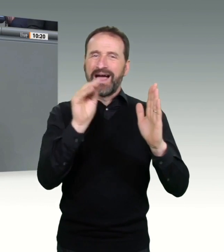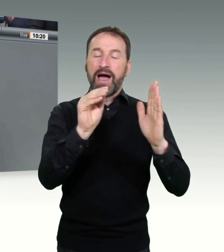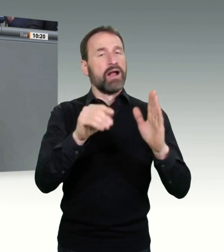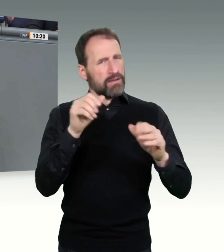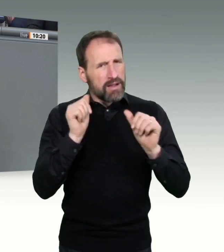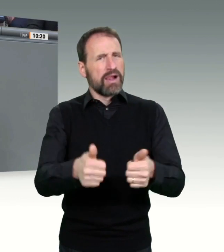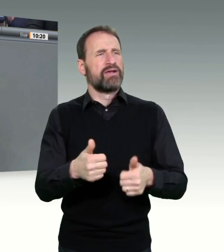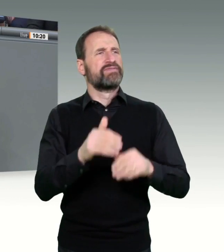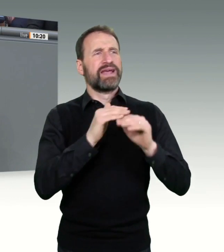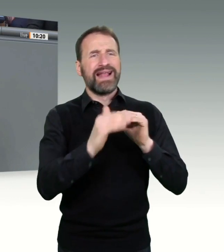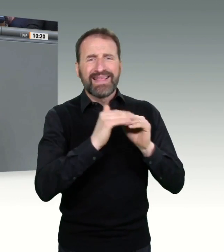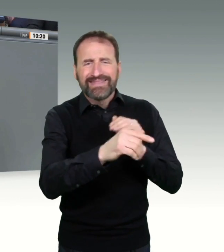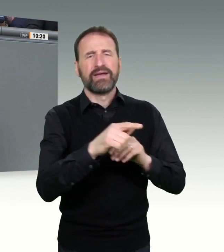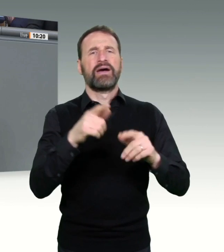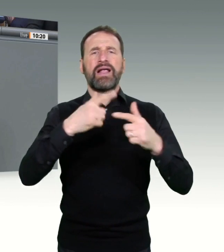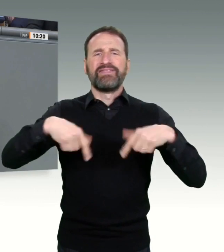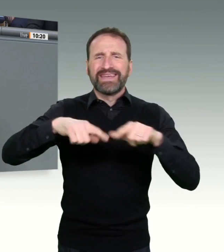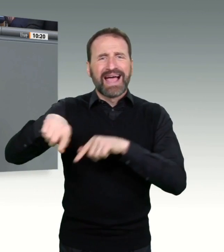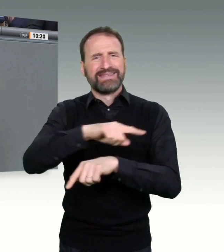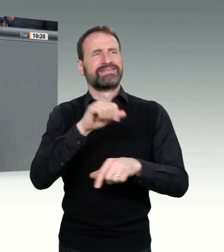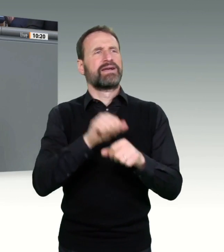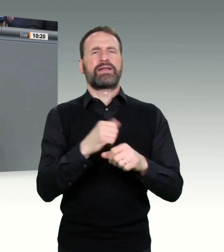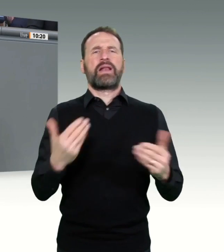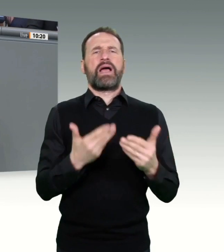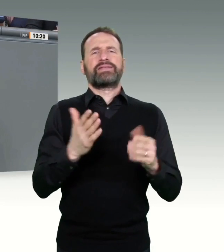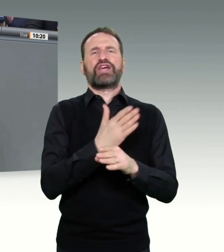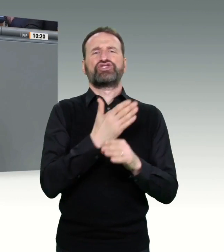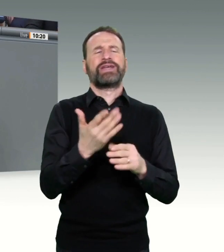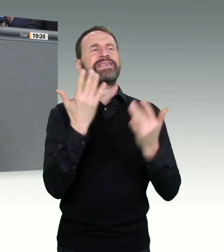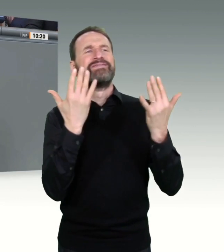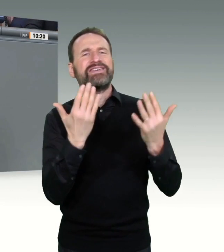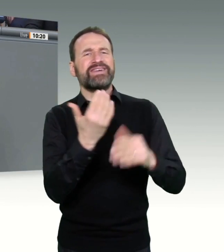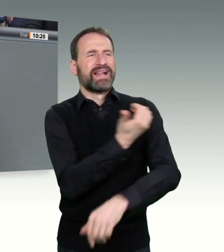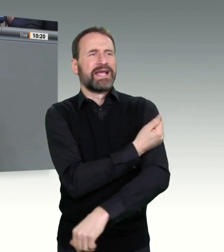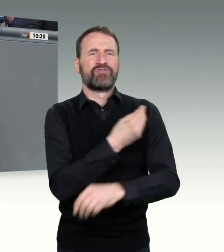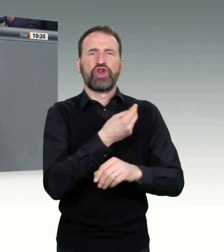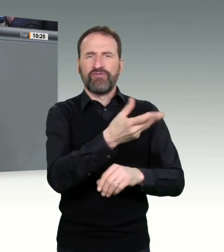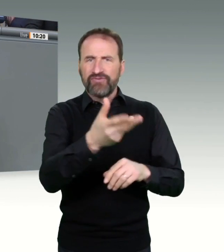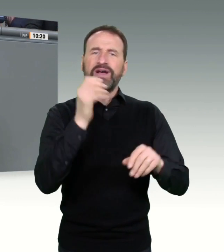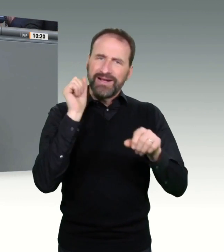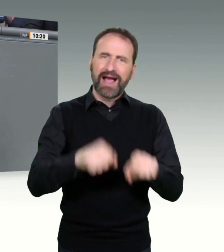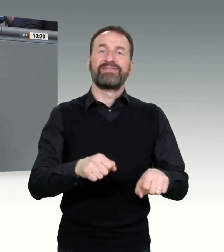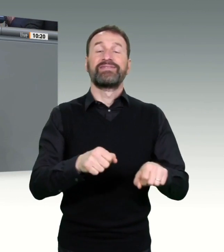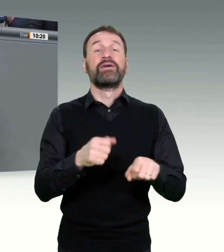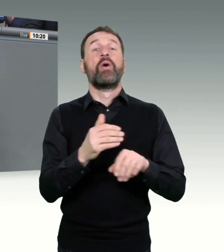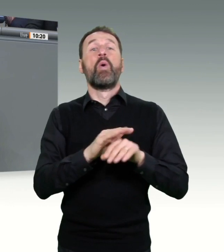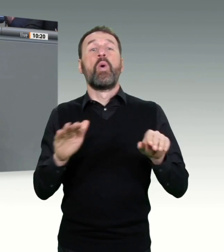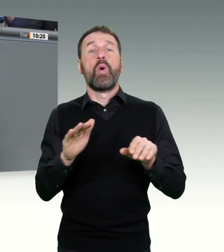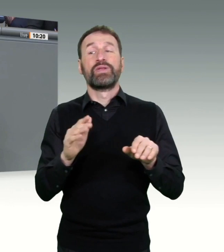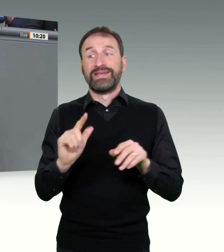ohne einen Engpass bei der Zweitimpfung zu geraten. Unser Vorschlag eines nationalen Impfportals listet alle